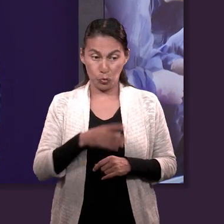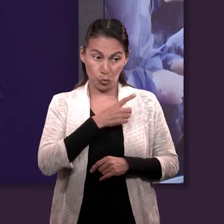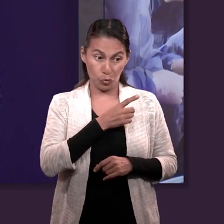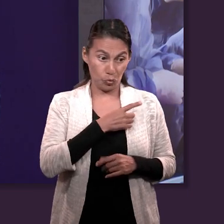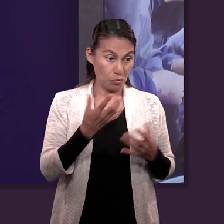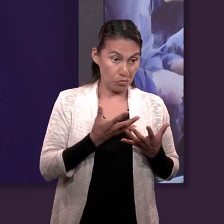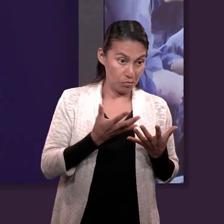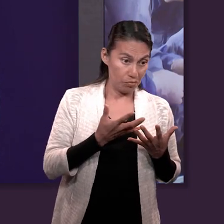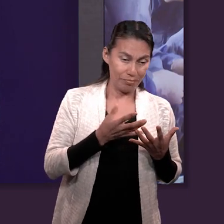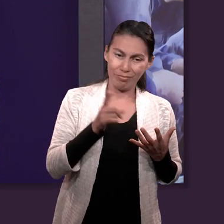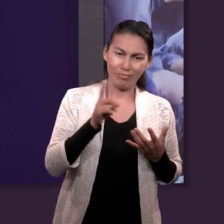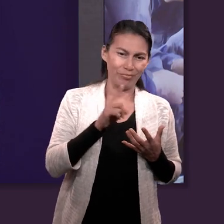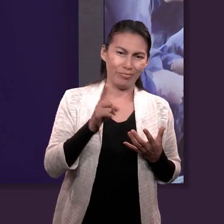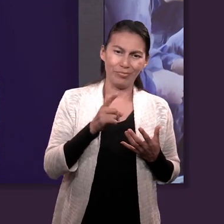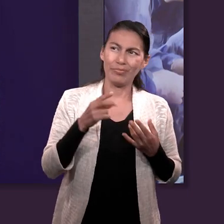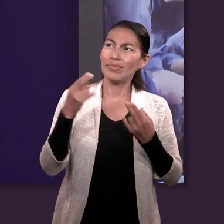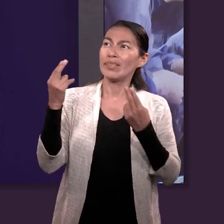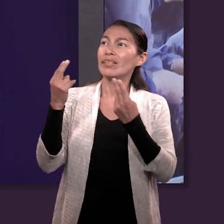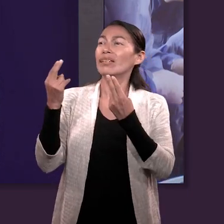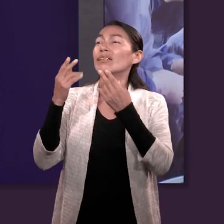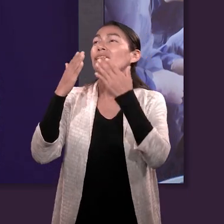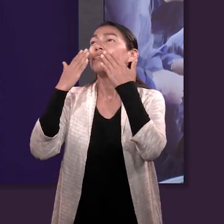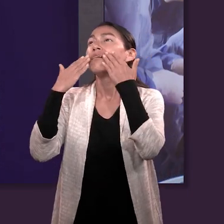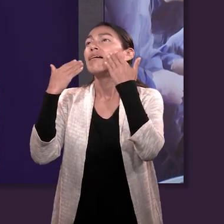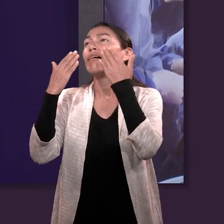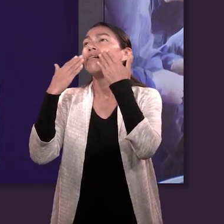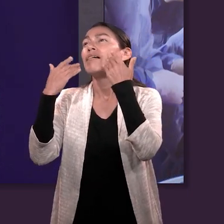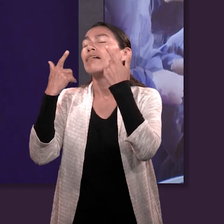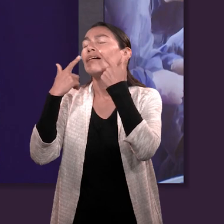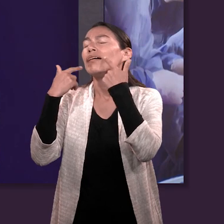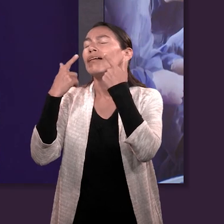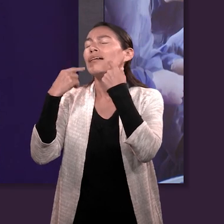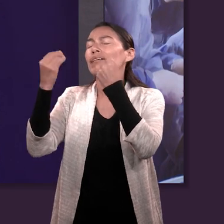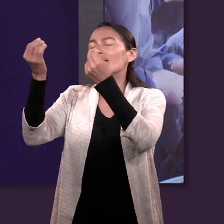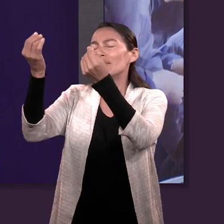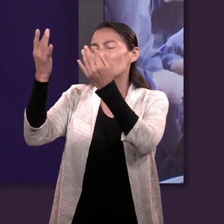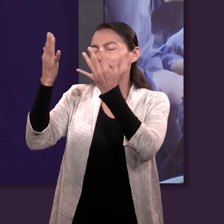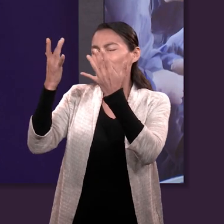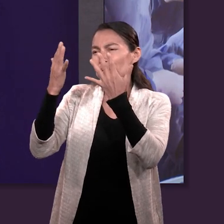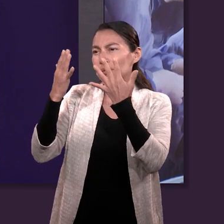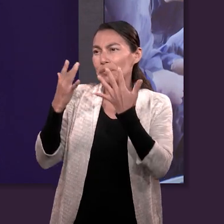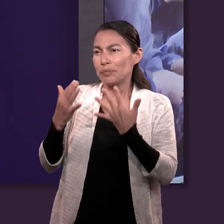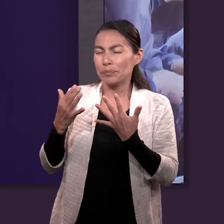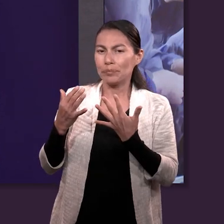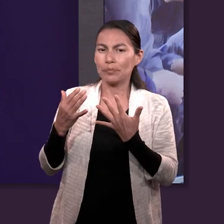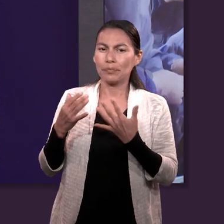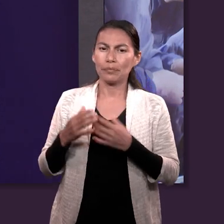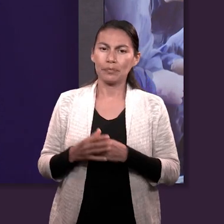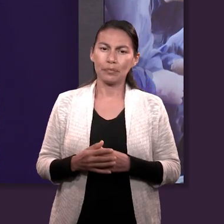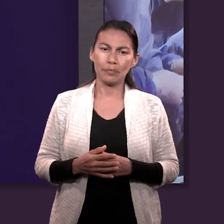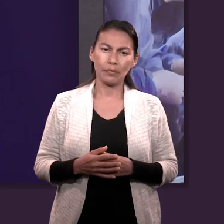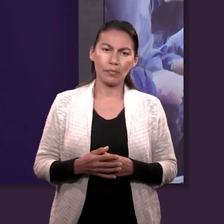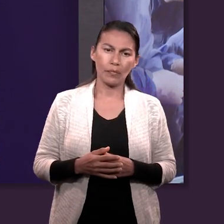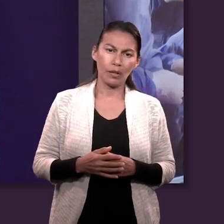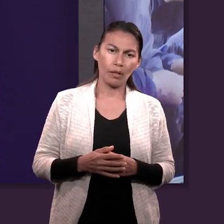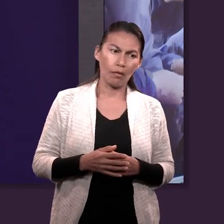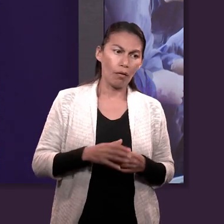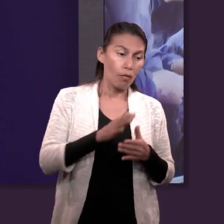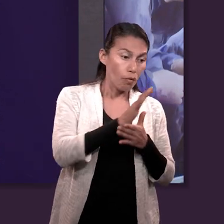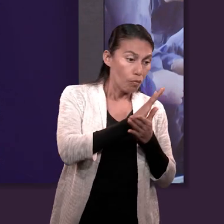puedes acceder a él a través de la gracia de Dios. Y sobre todo darle el enfoque bíblico adecuado a la mansedumbre